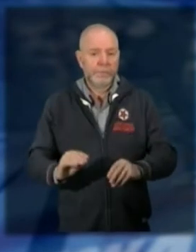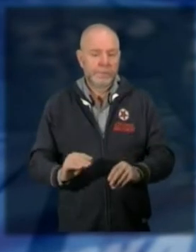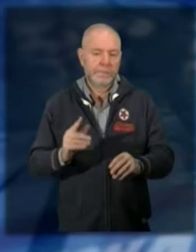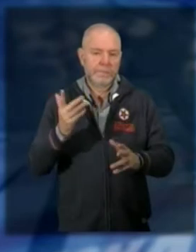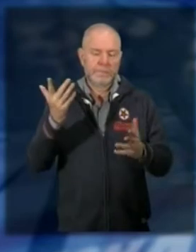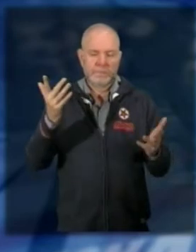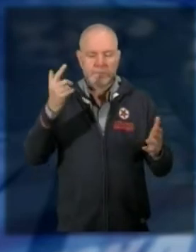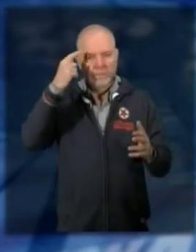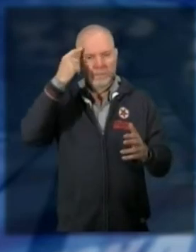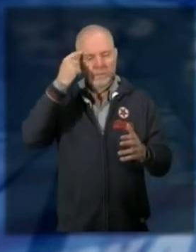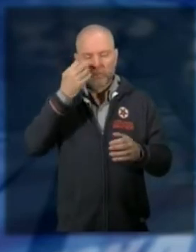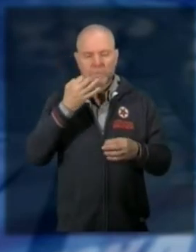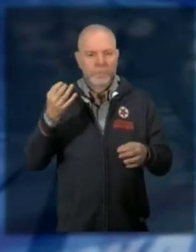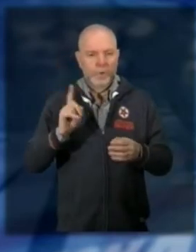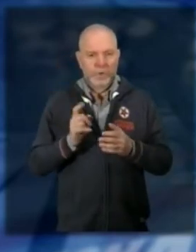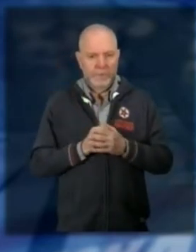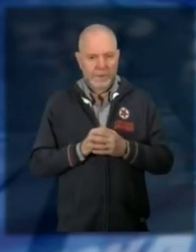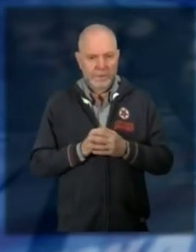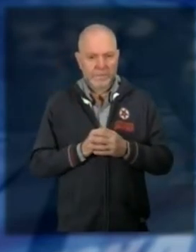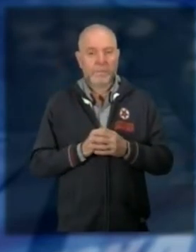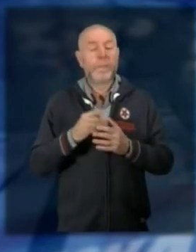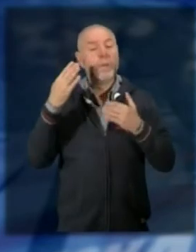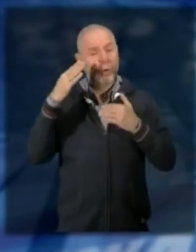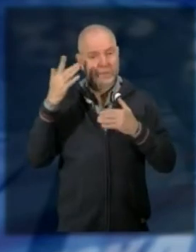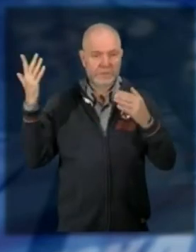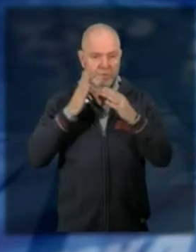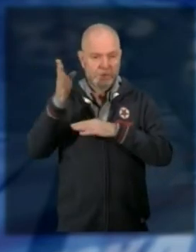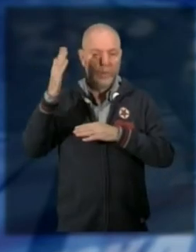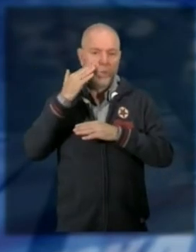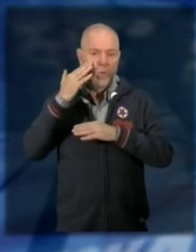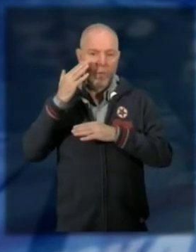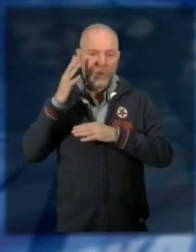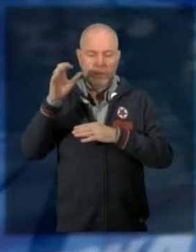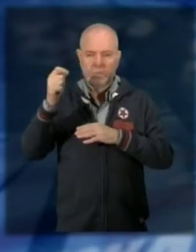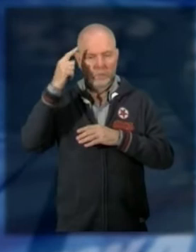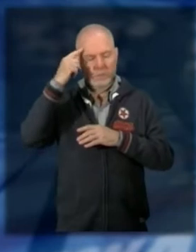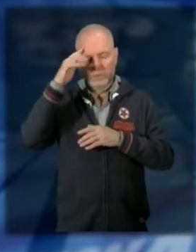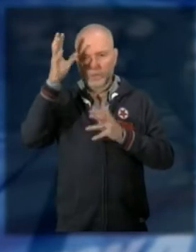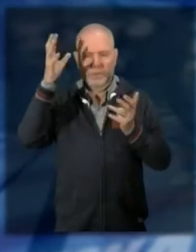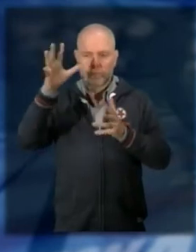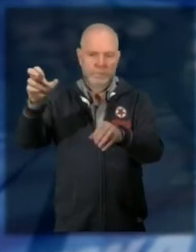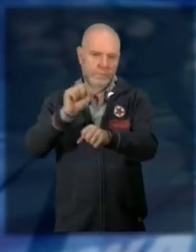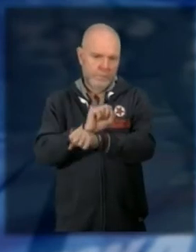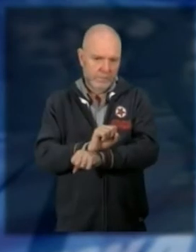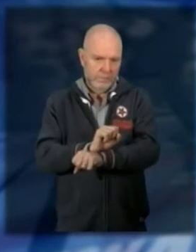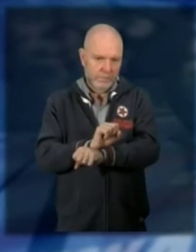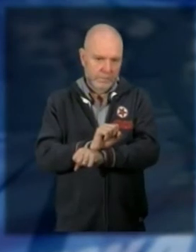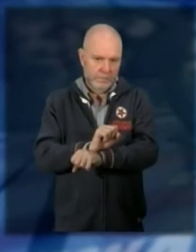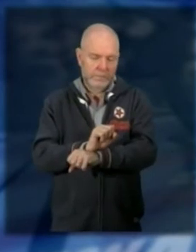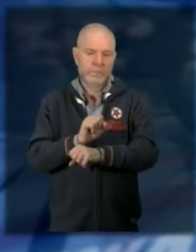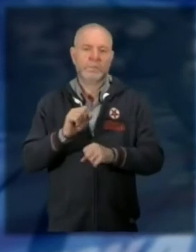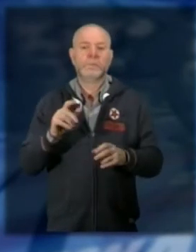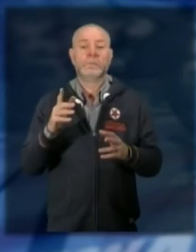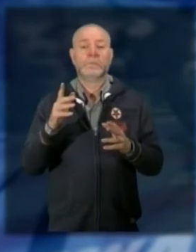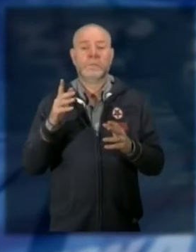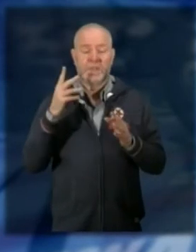sicurezza dato che l'incendio era già stato domato la volante è nata a casa dell'uomo trovandolo in uno stato psichico alterato viste le precarie condizioni